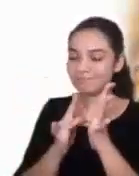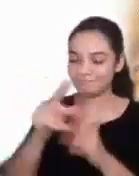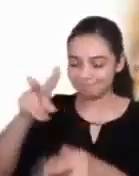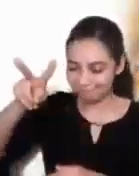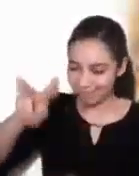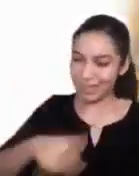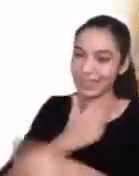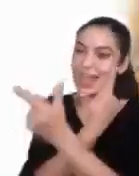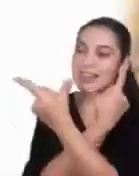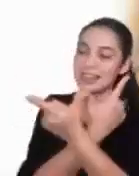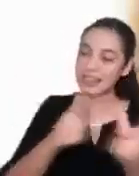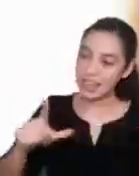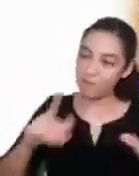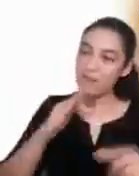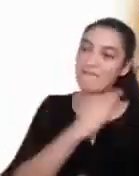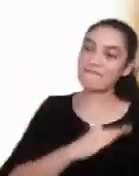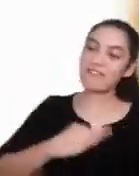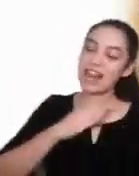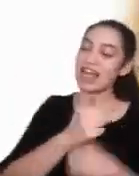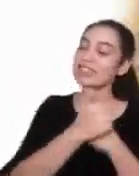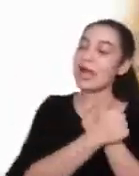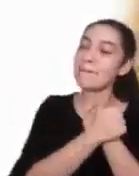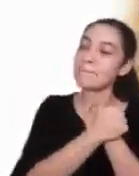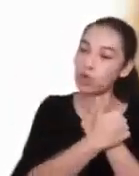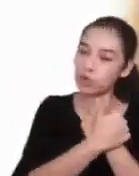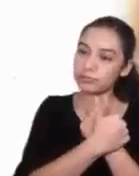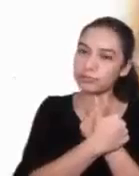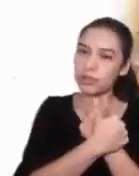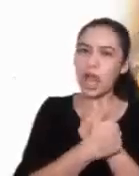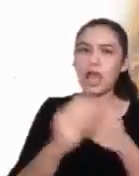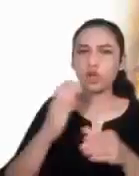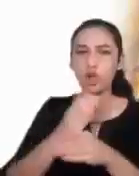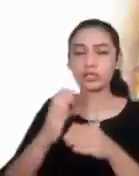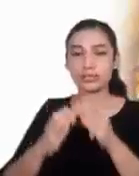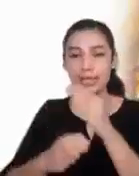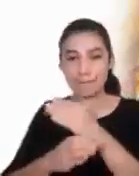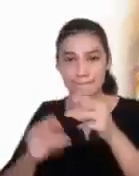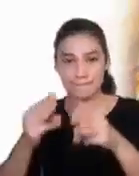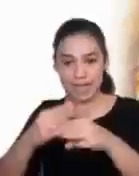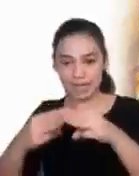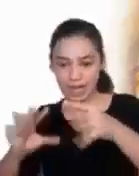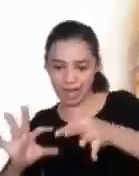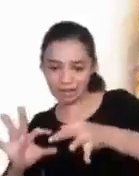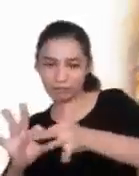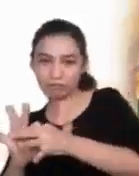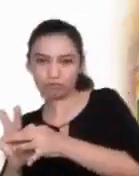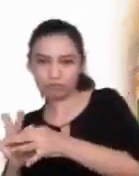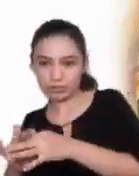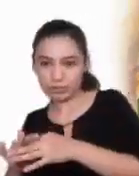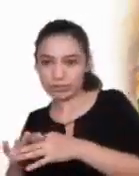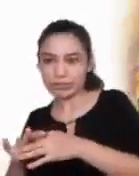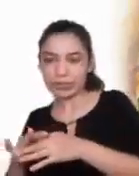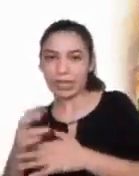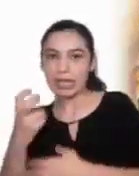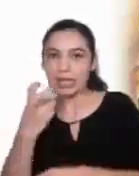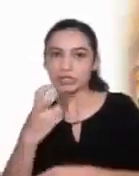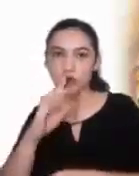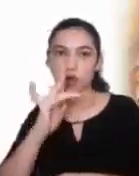libertad, felicidad y amor. El apego a los bienes endurece el corazón,